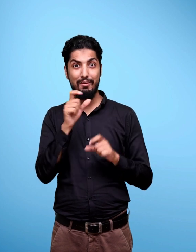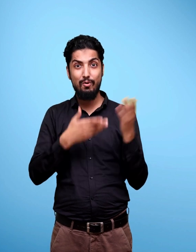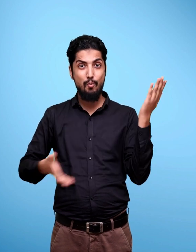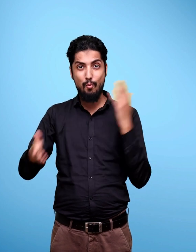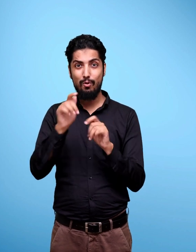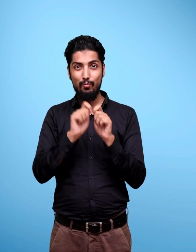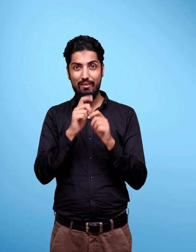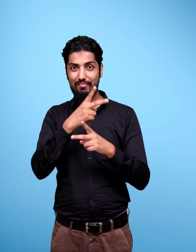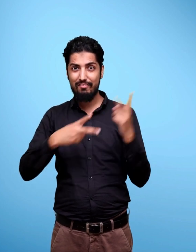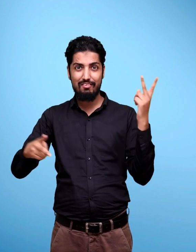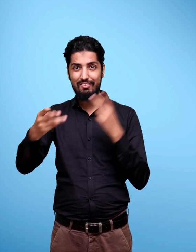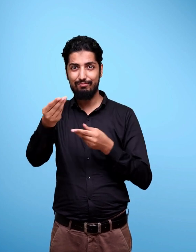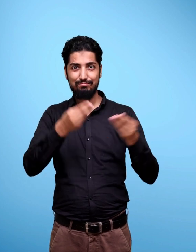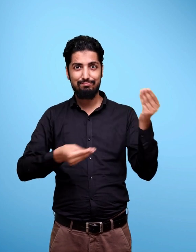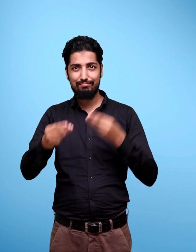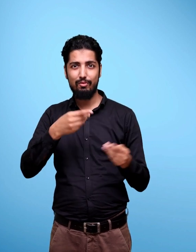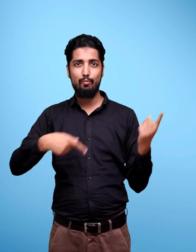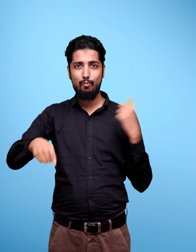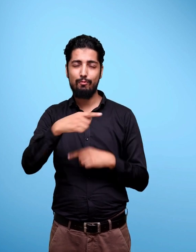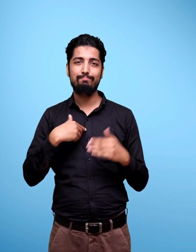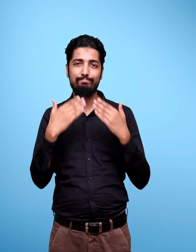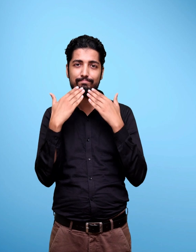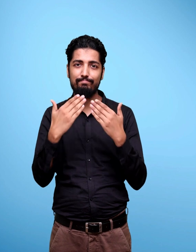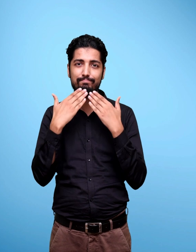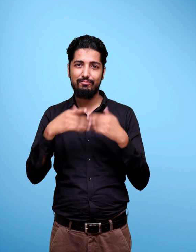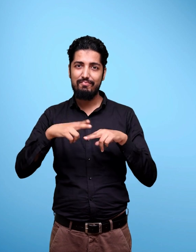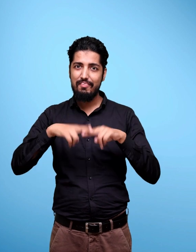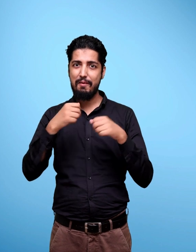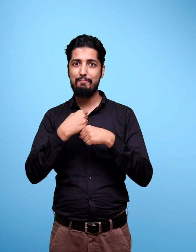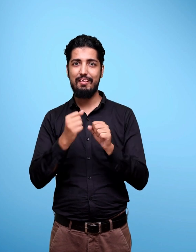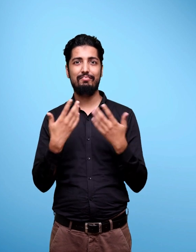For giving this document its final shape.